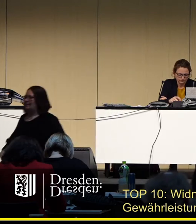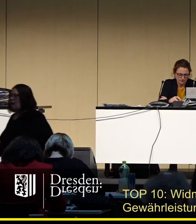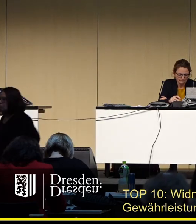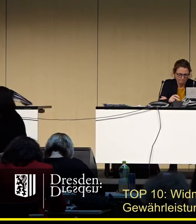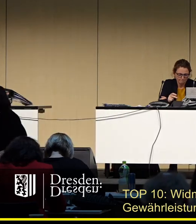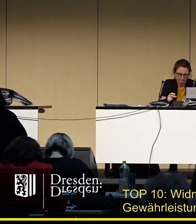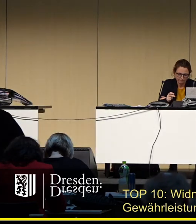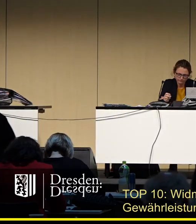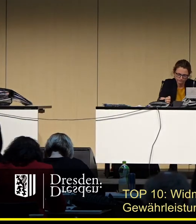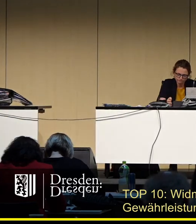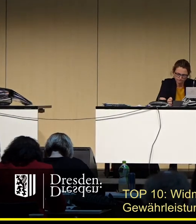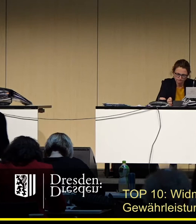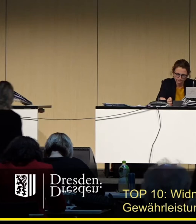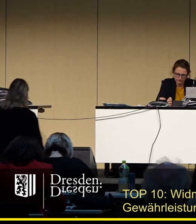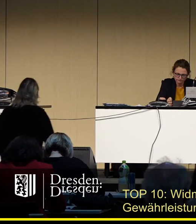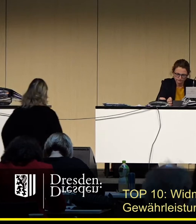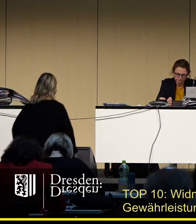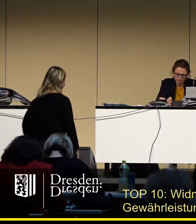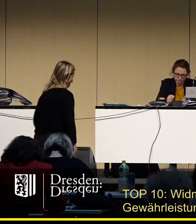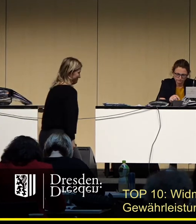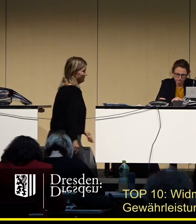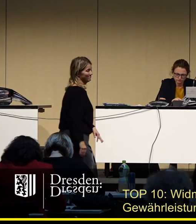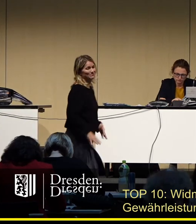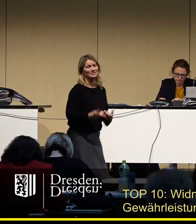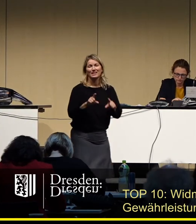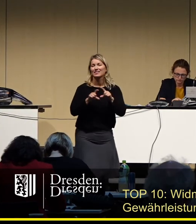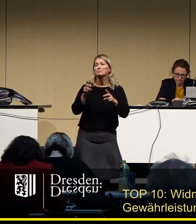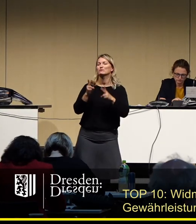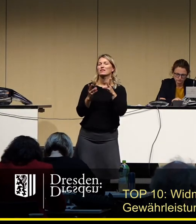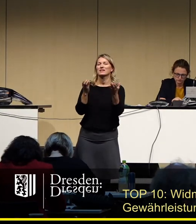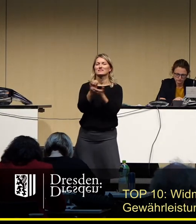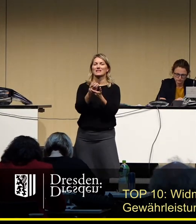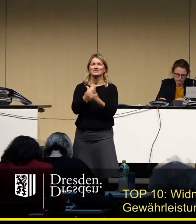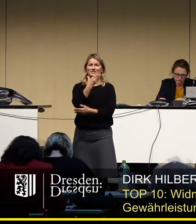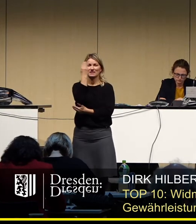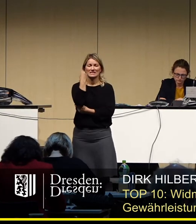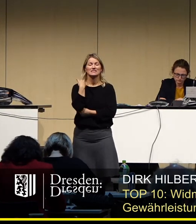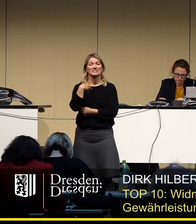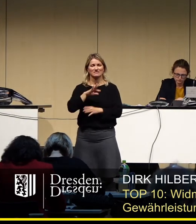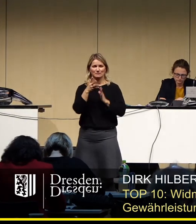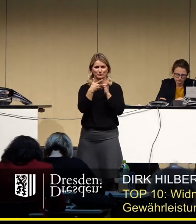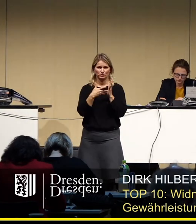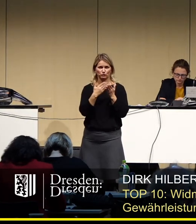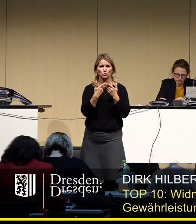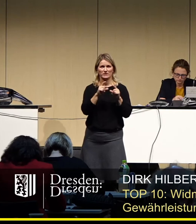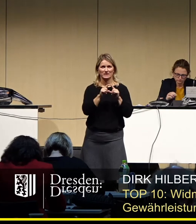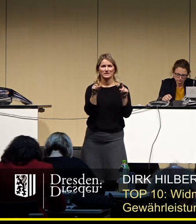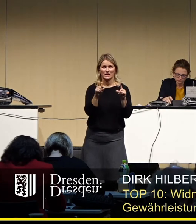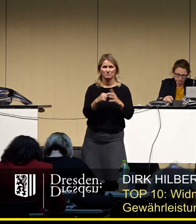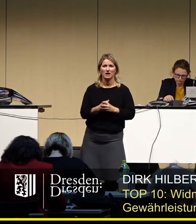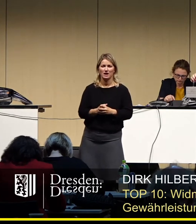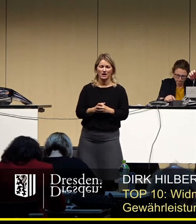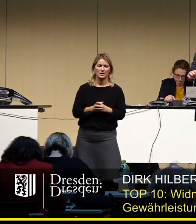Ach so, Schadensersatz. Auch das, Entschuldigung, ja, hatte ich vergessen. Auch Schadensersatz haben wir geprüft. Das ist